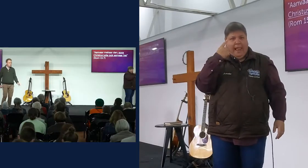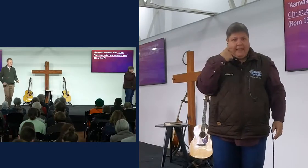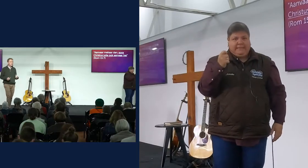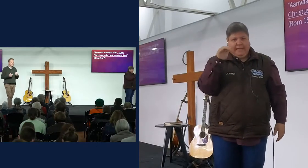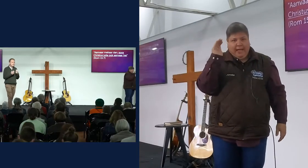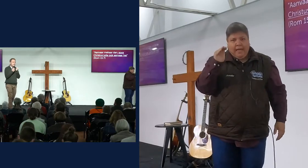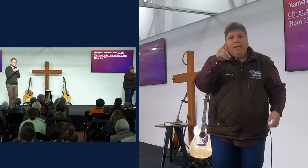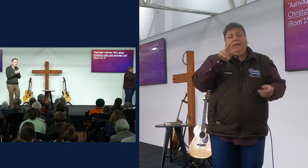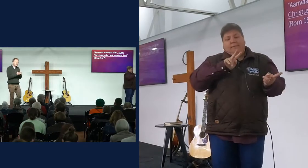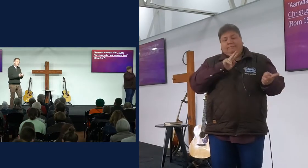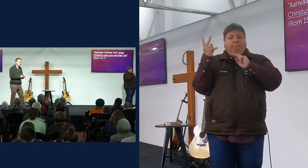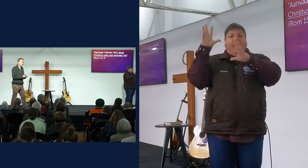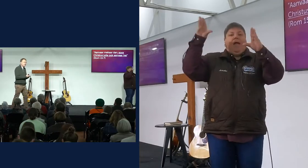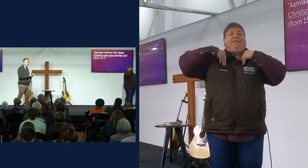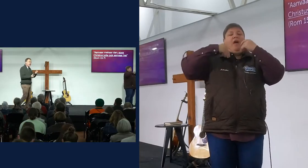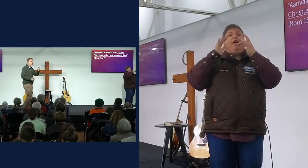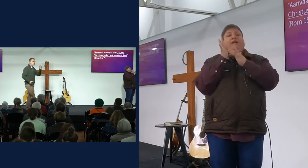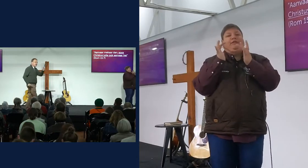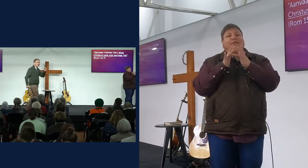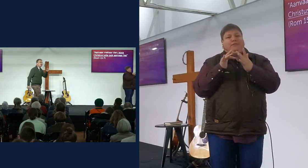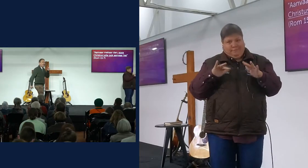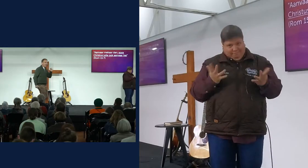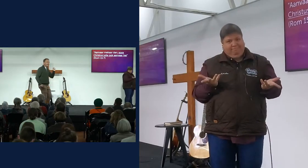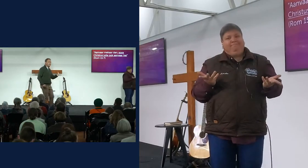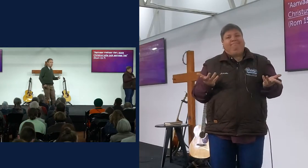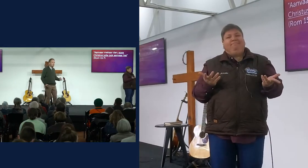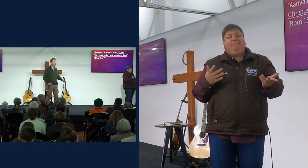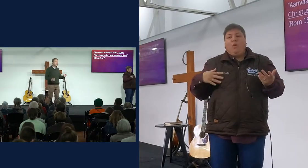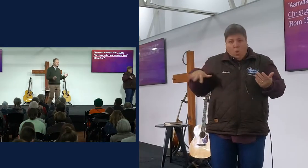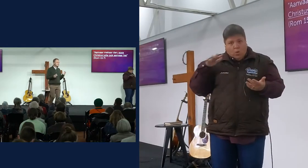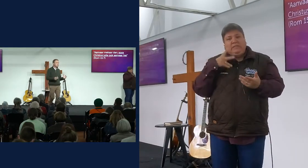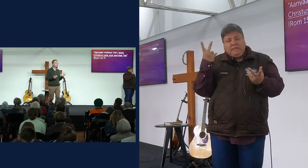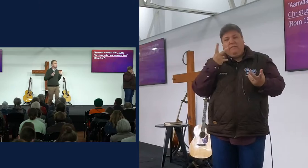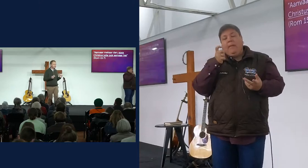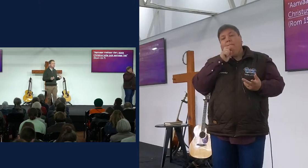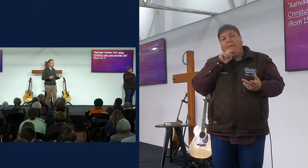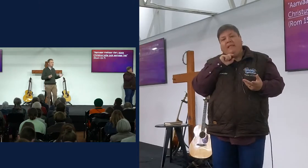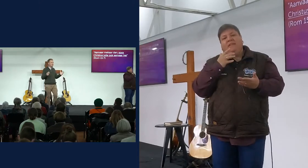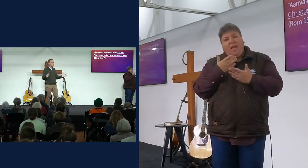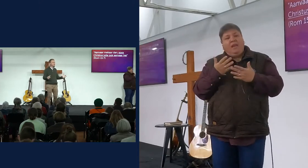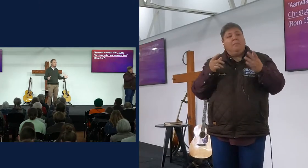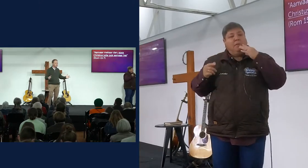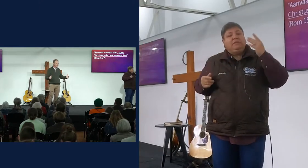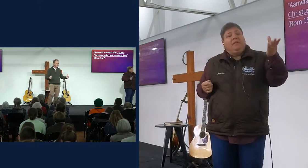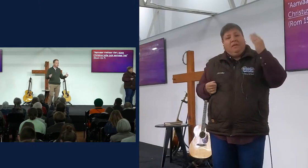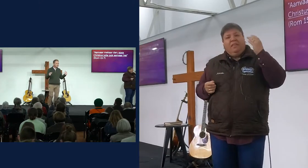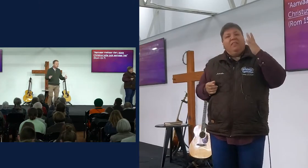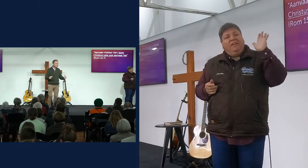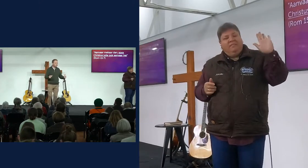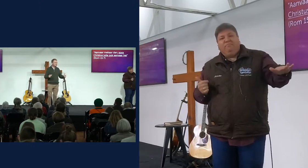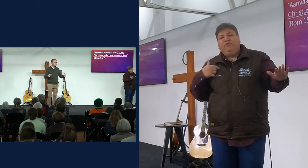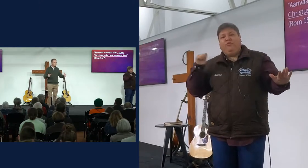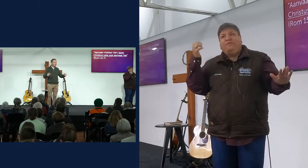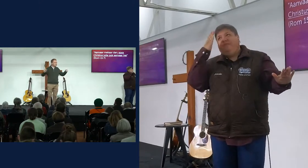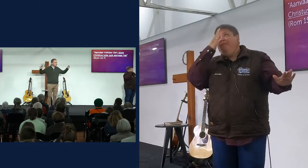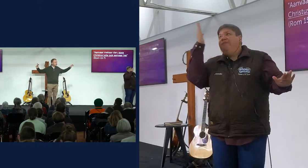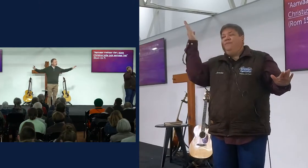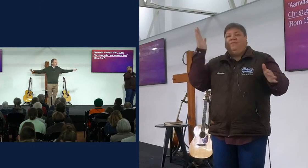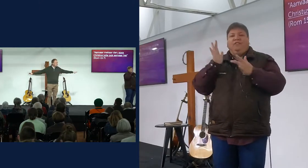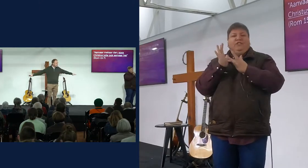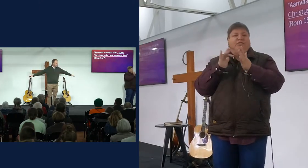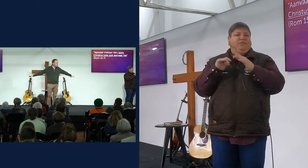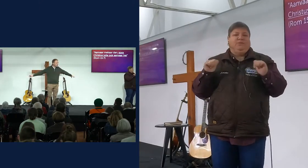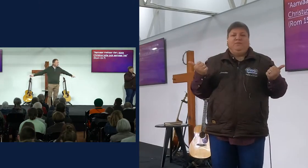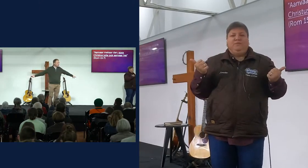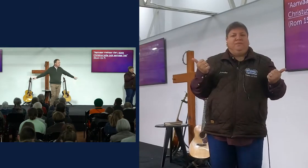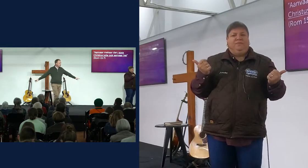net al los nie, maar wanneer ek sê, aanvaard jou net soos wat het is, dan beteken dit, ek en jy kan vir oogend, net as sig van verlichting hee, om te sê, weet jy, maak nie sak van